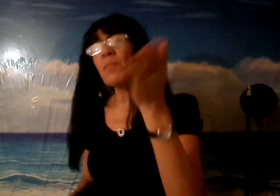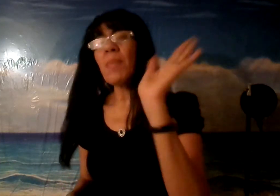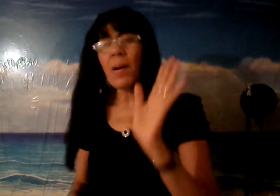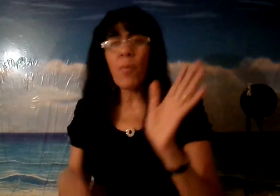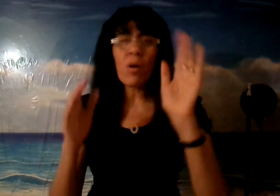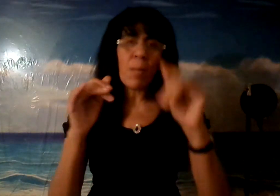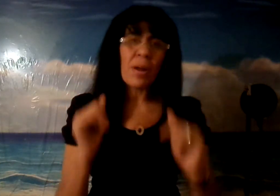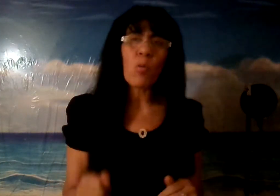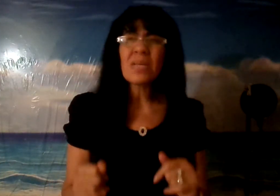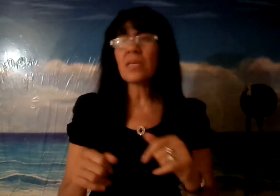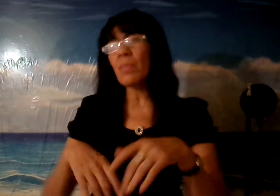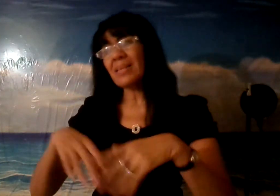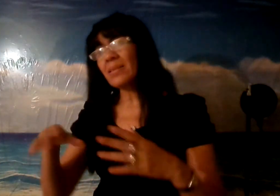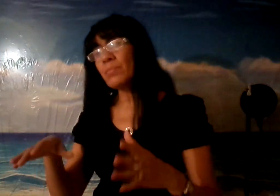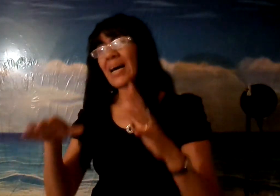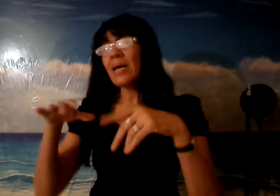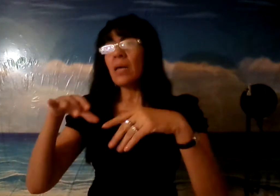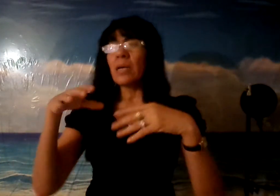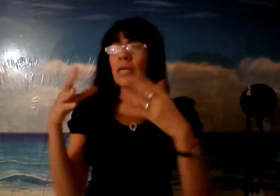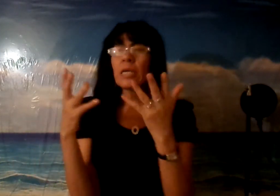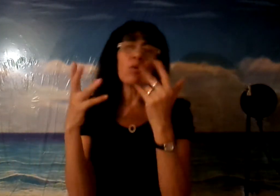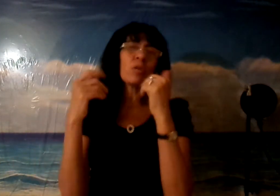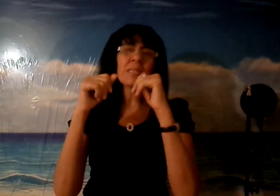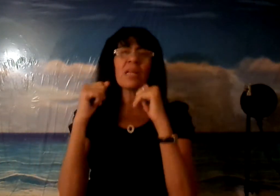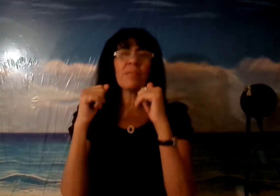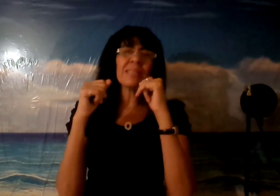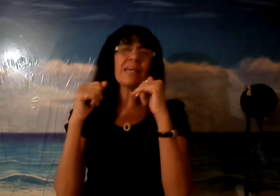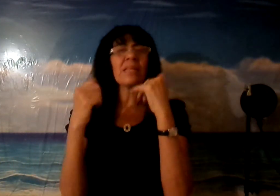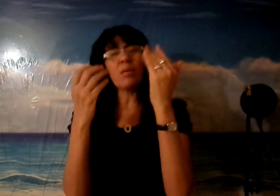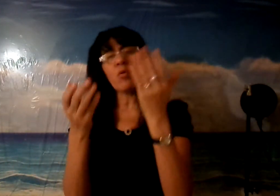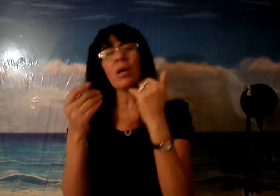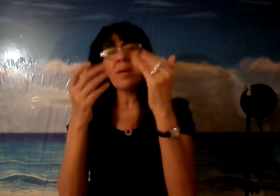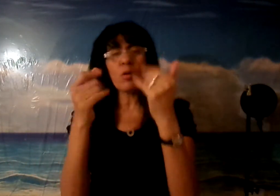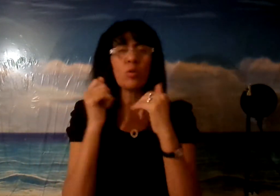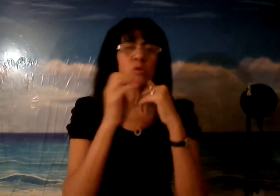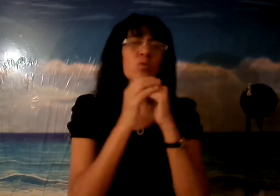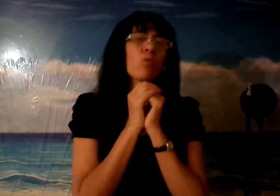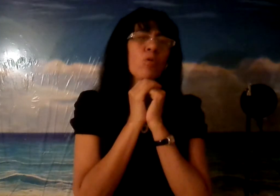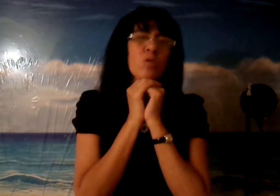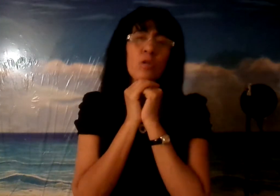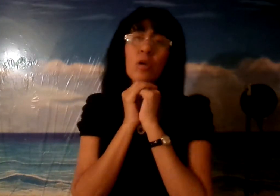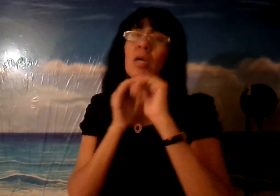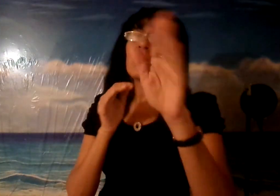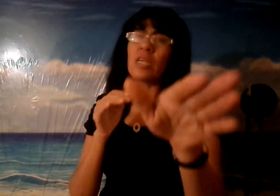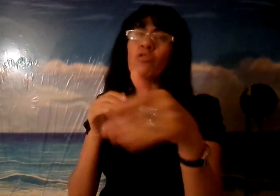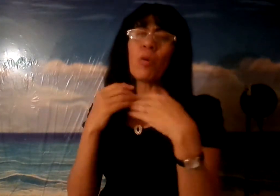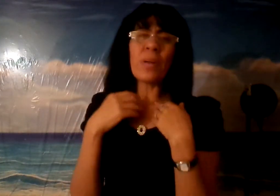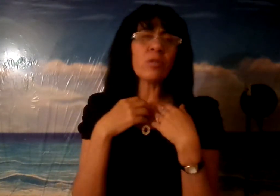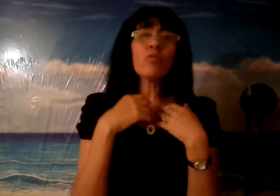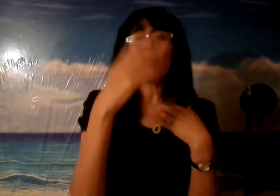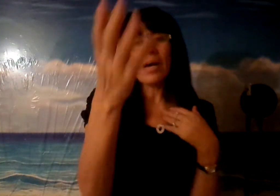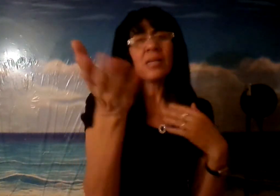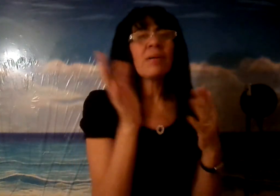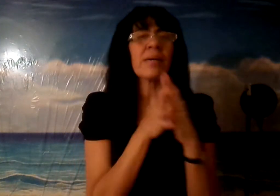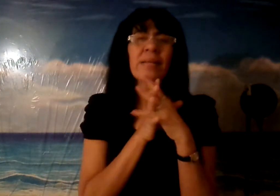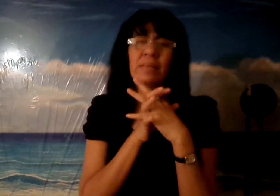más pocas vergüences y más injurias te levanta tenemos que amarlos los unos por los otros y yo perdono al evangelista